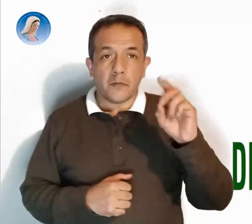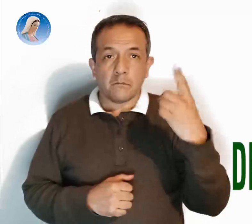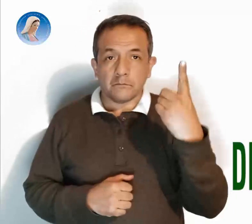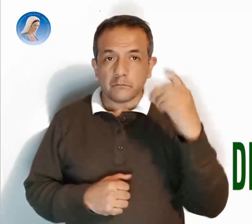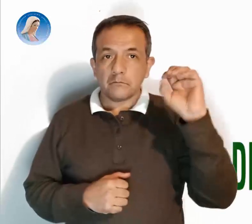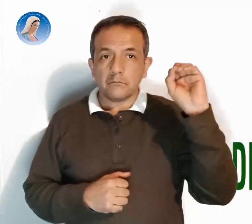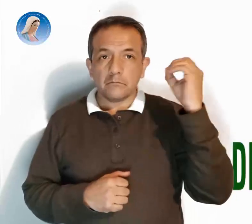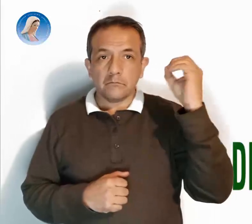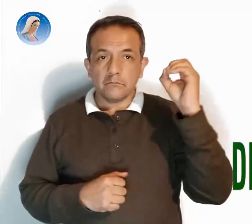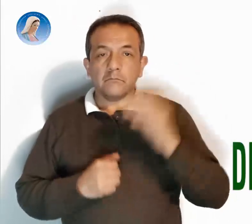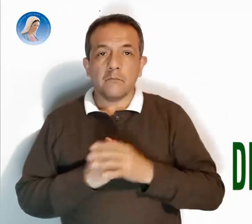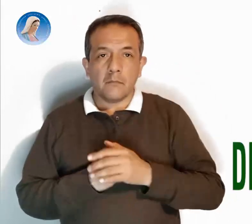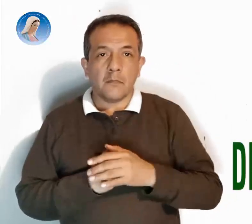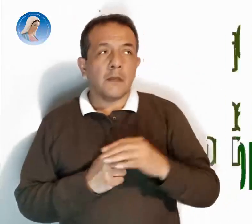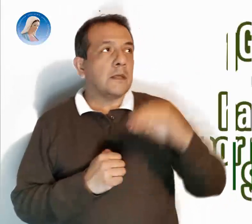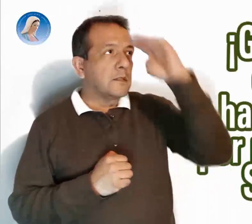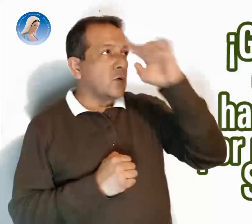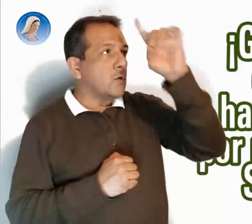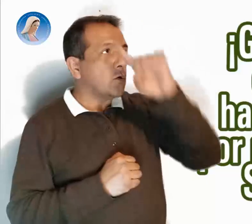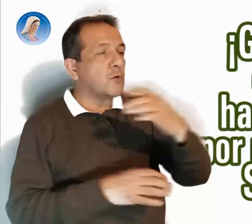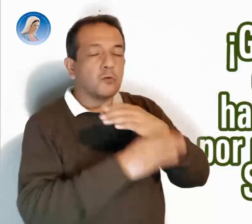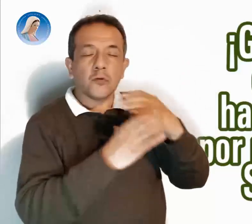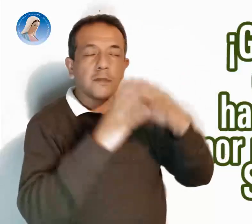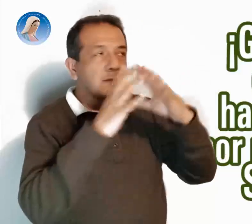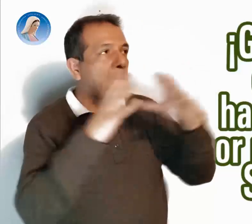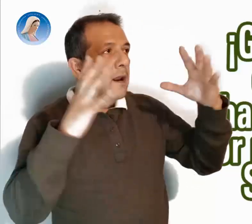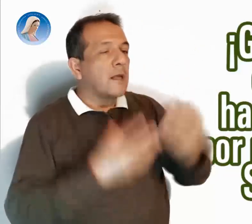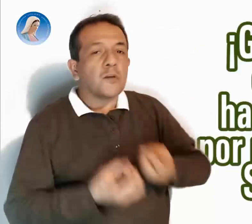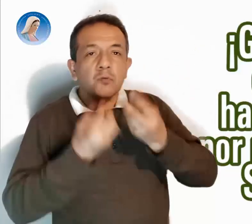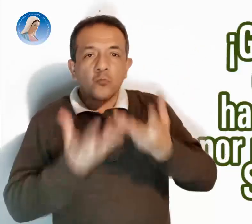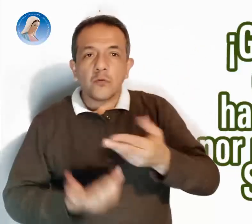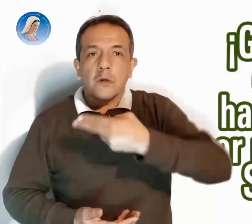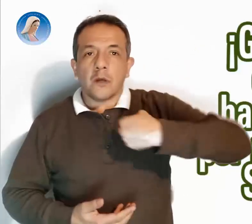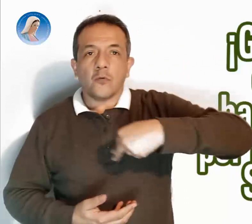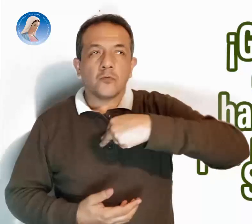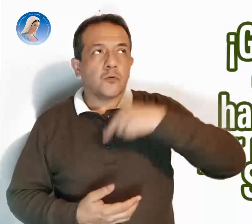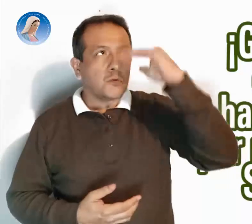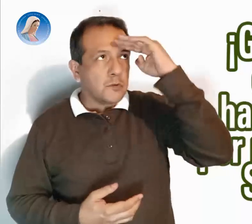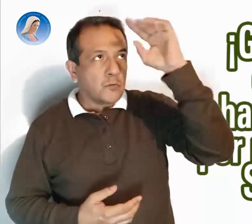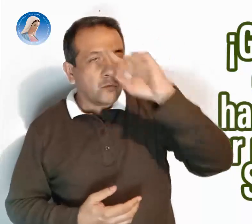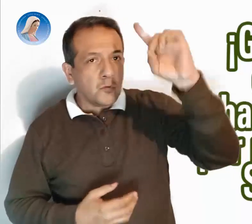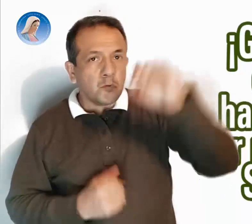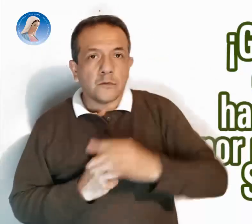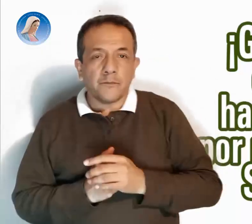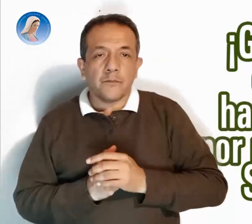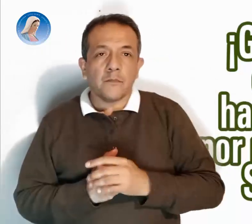31 de octubre. Grandes cosas has hecho por nosotros, Señor.